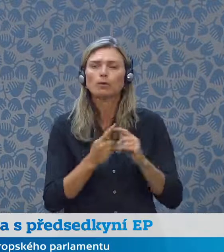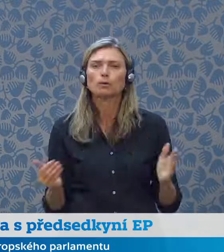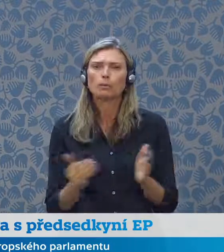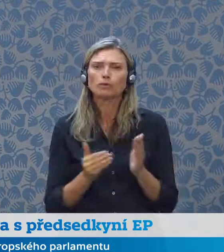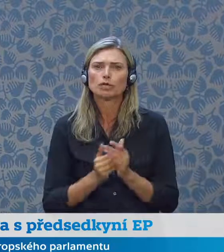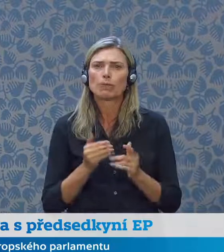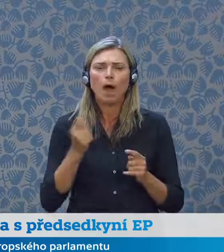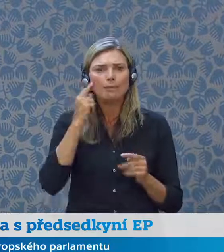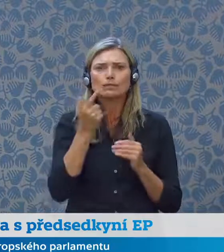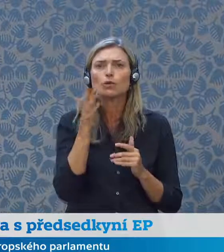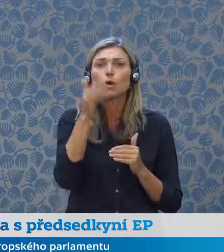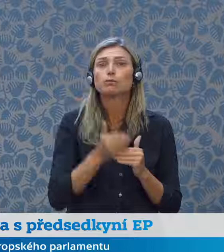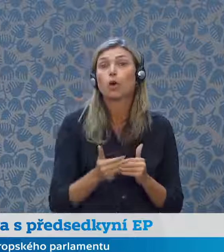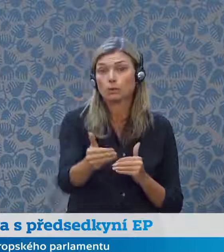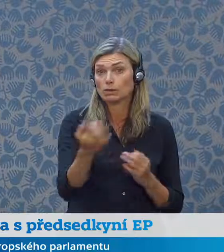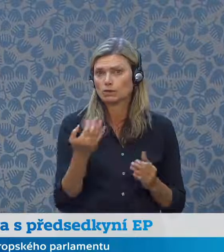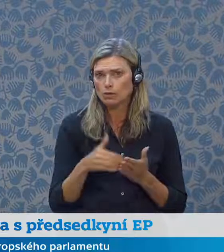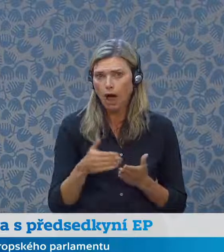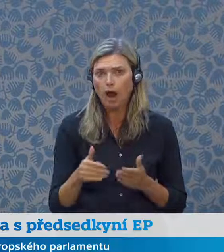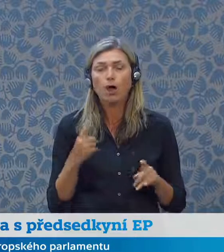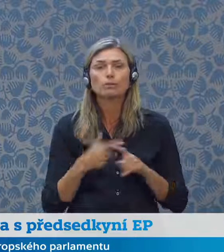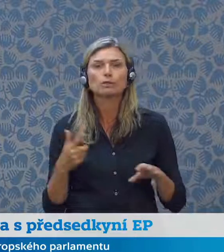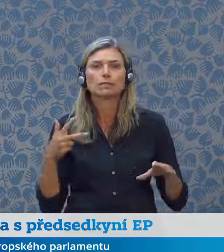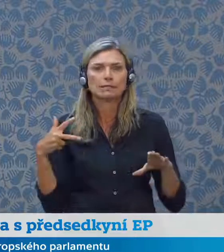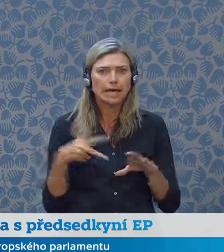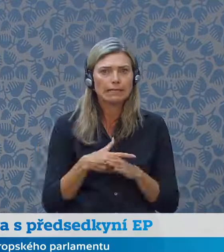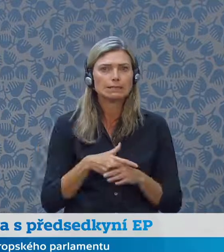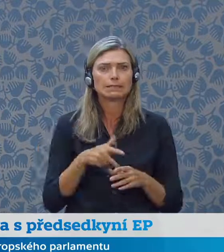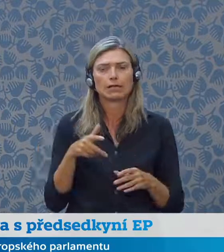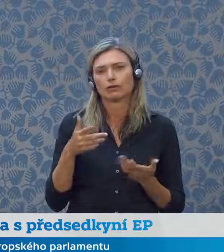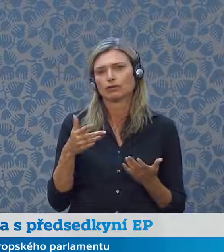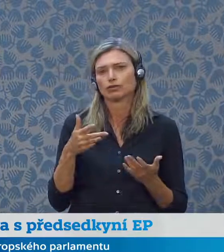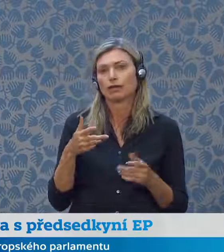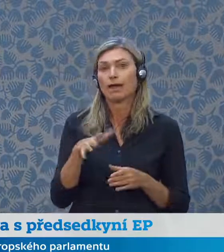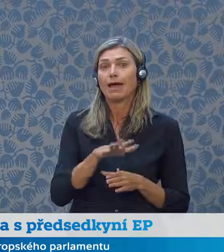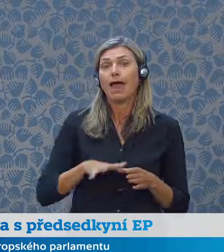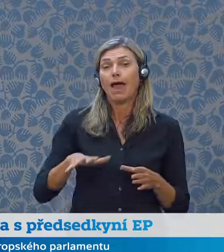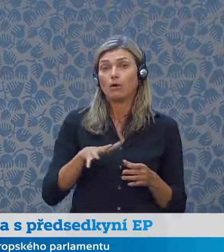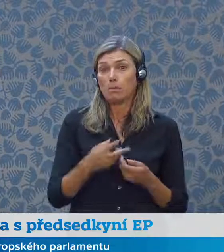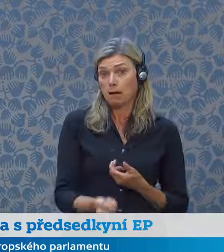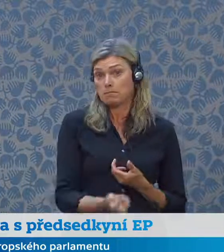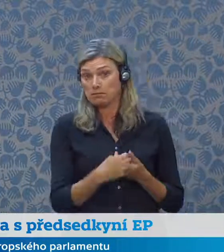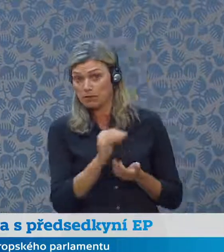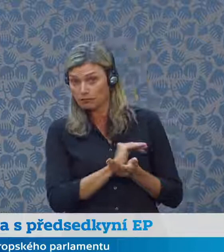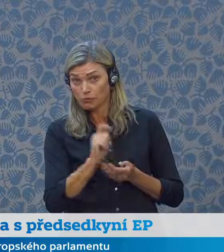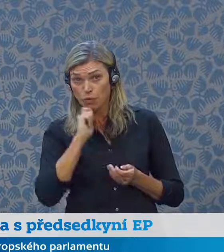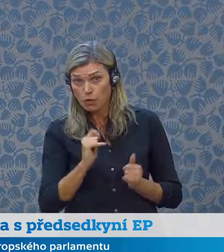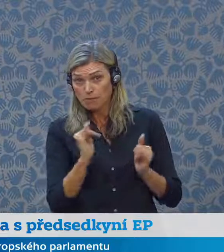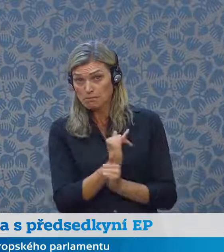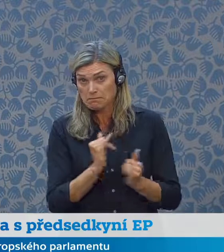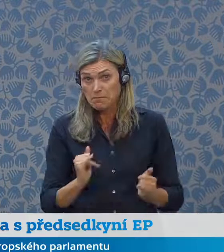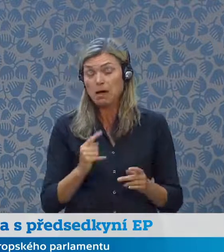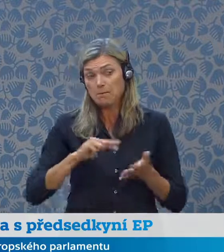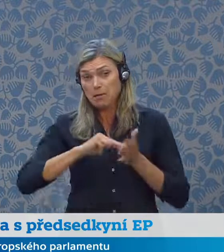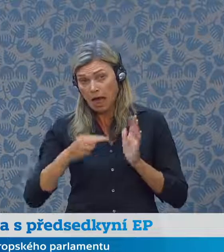dlouhodobější kruky jako zajištění místa Ukrajiny v rámci naší evropské rodiny a začít také